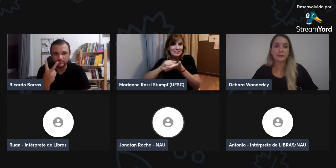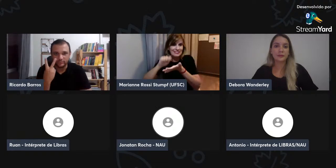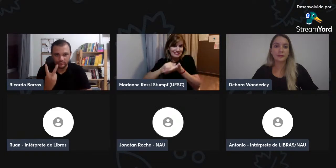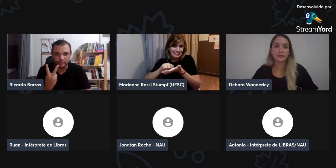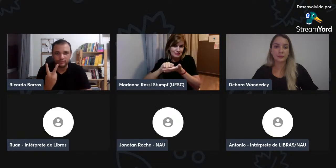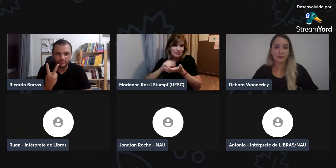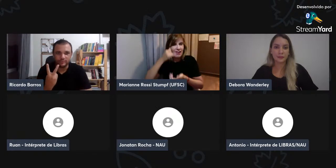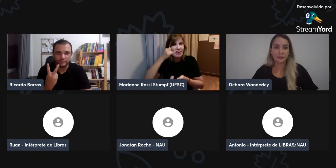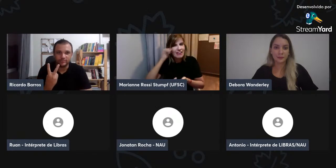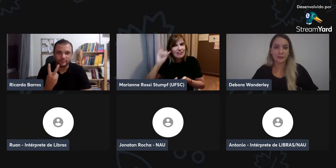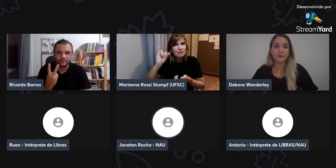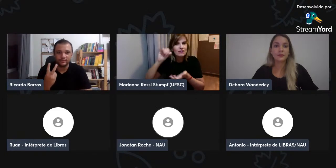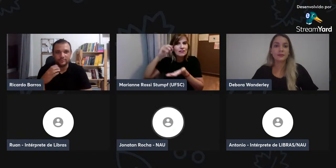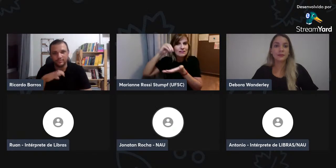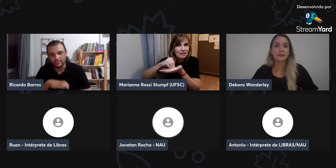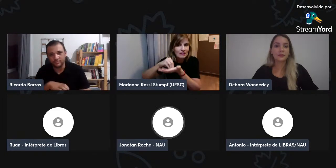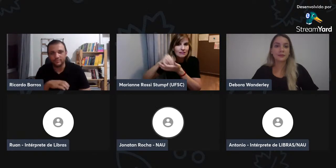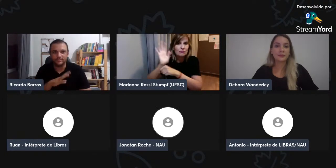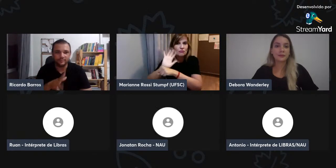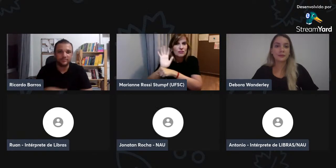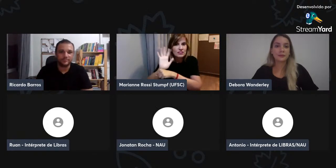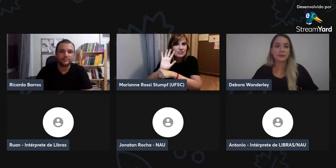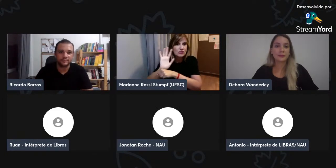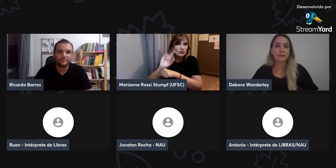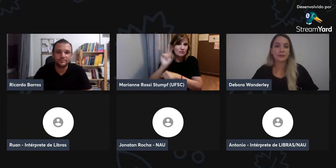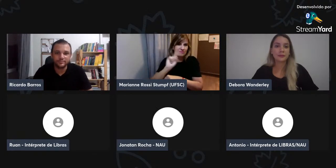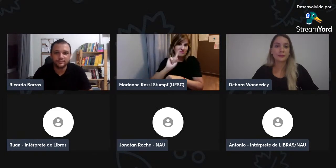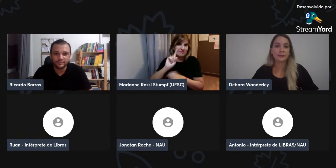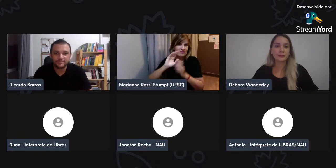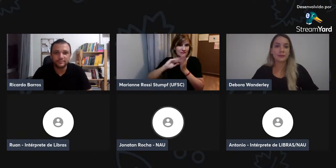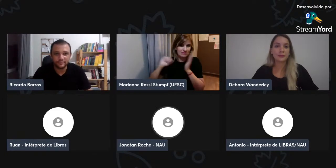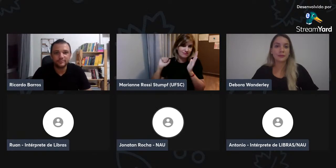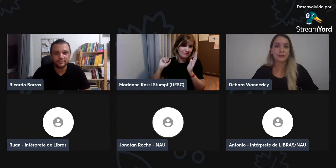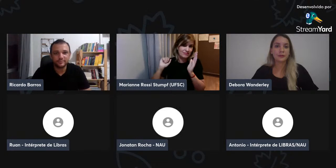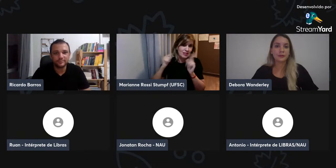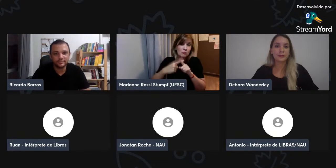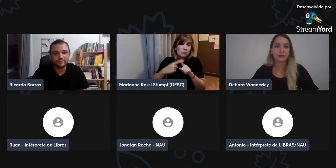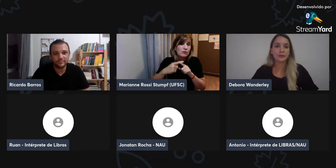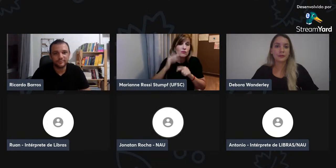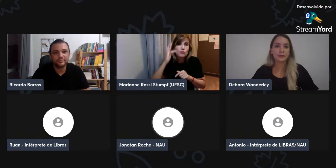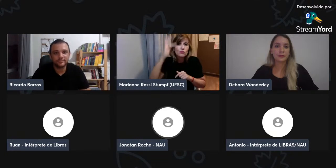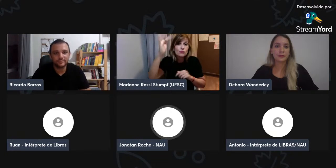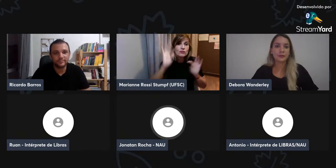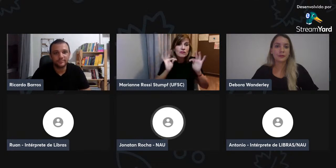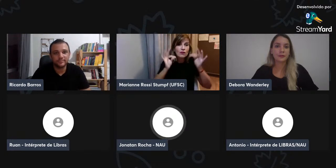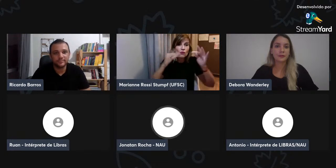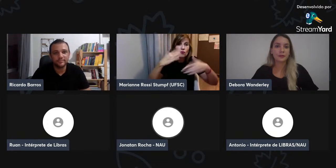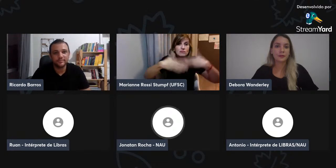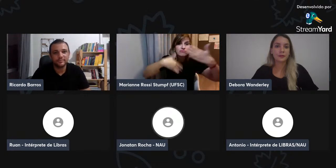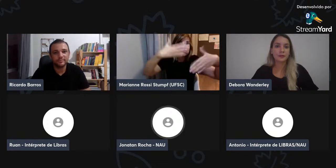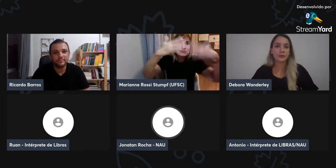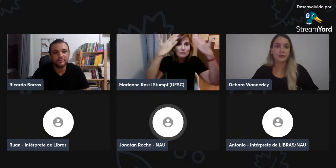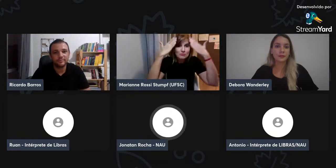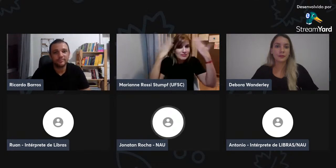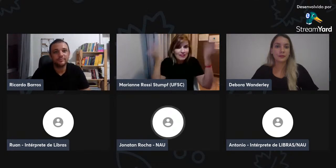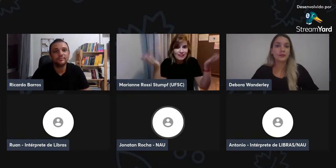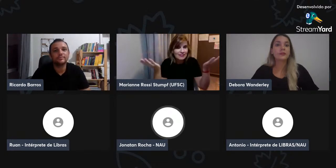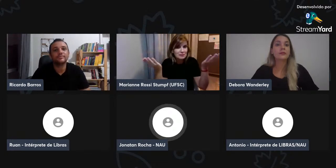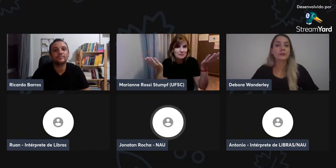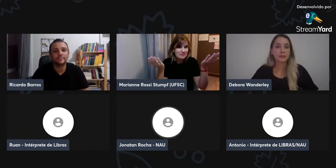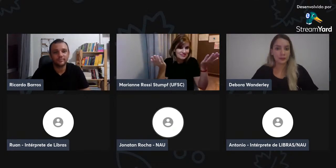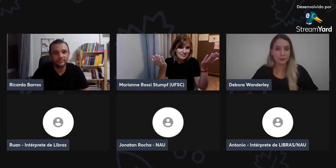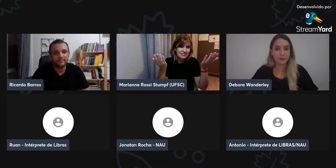libras. Pode ser escrito nos dois. Então, nós não queremos vídeo, queremos o trabalho